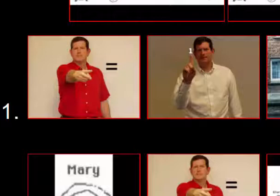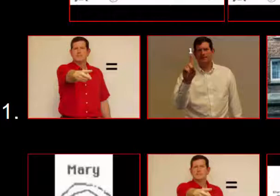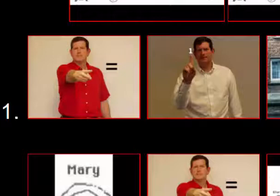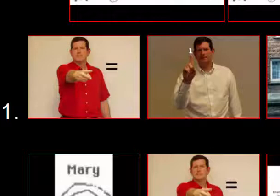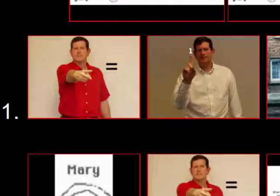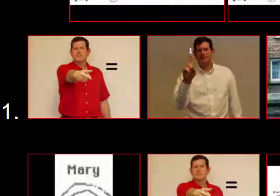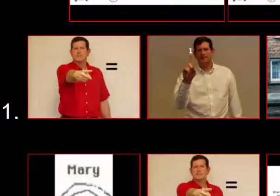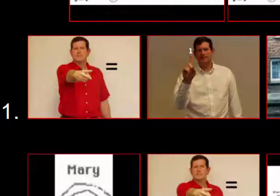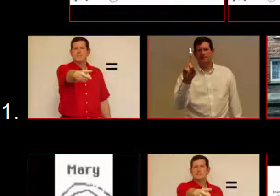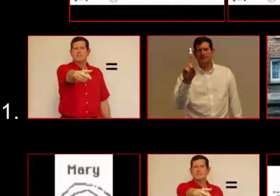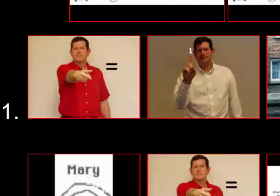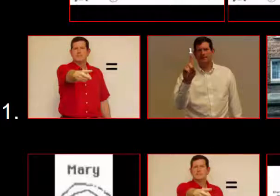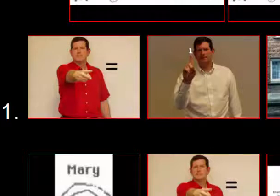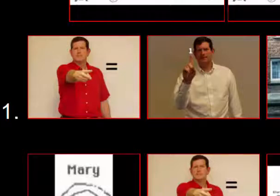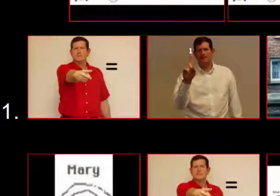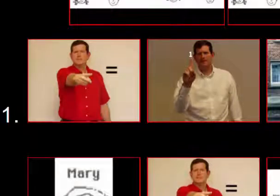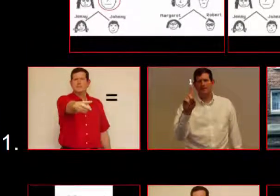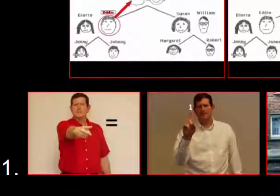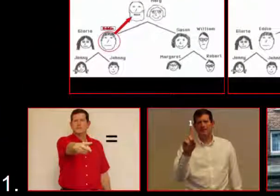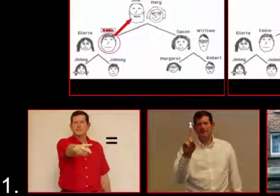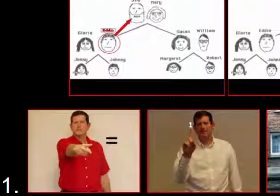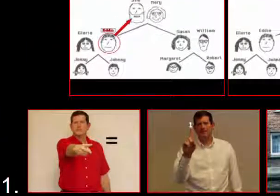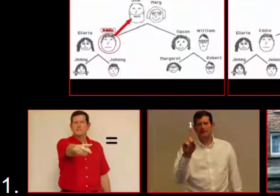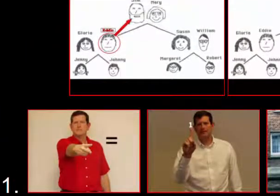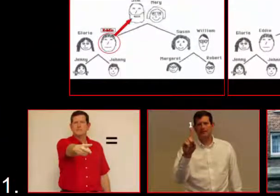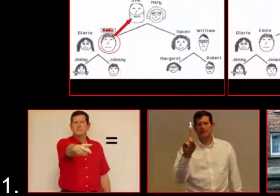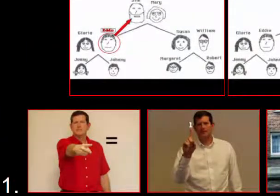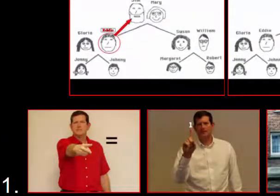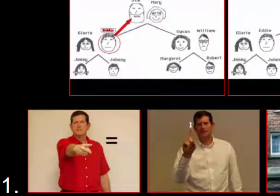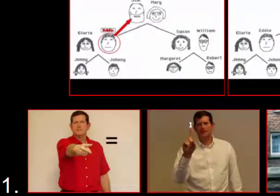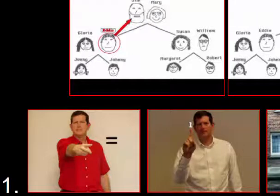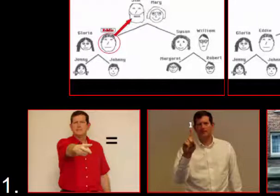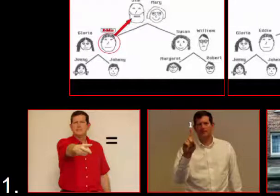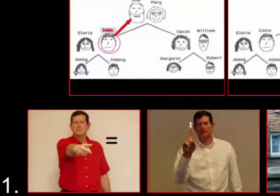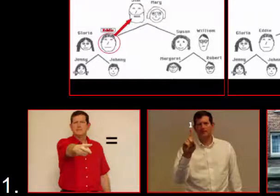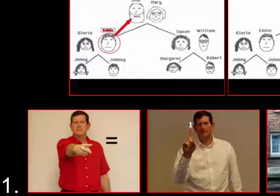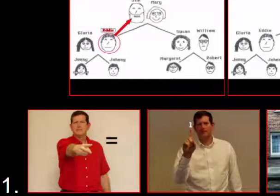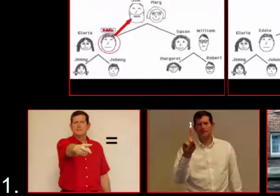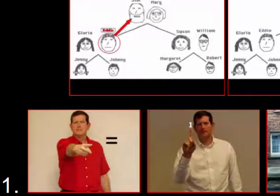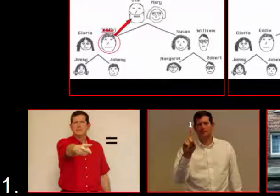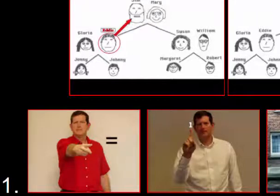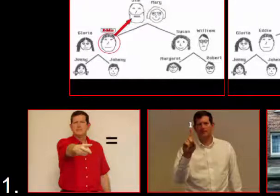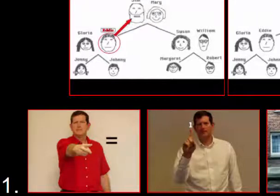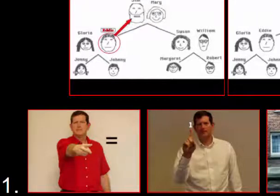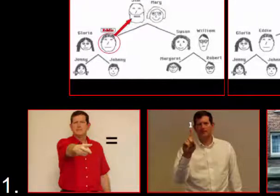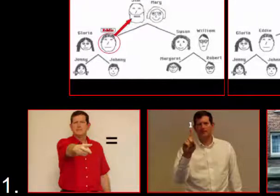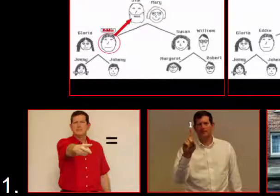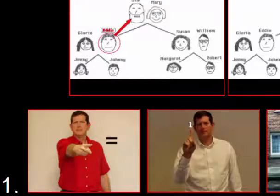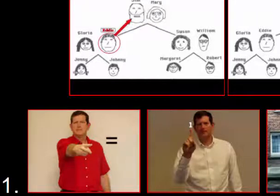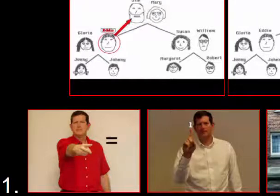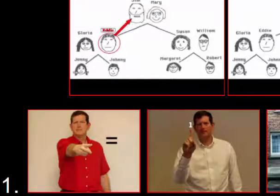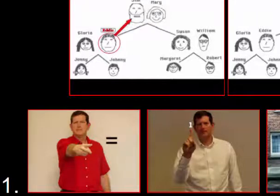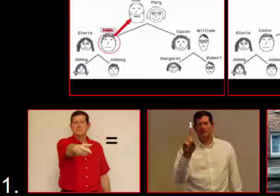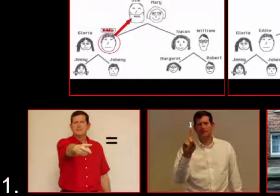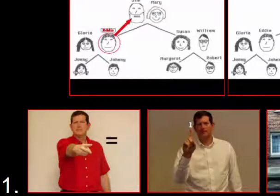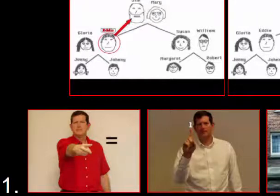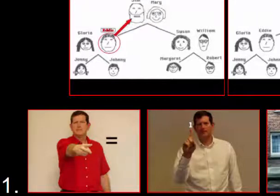Le frère, la sœur. Donc, en somme, en totalité, le père... Non, pardon. Pardonnez-moi.